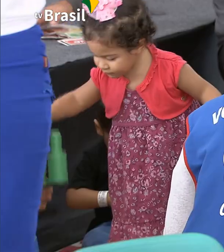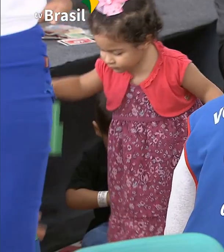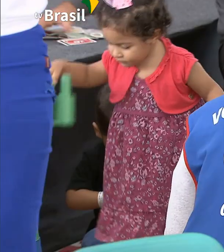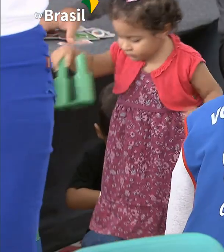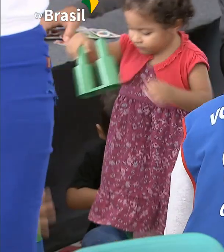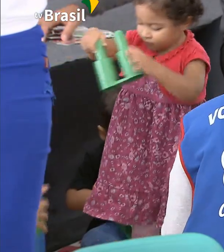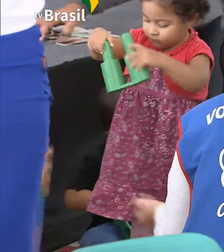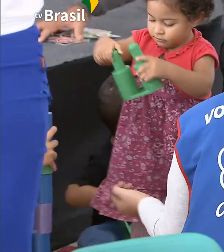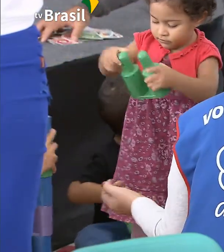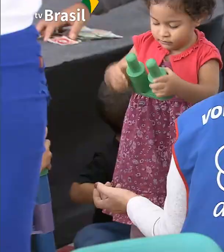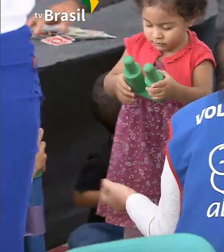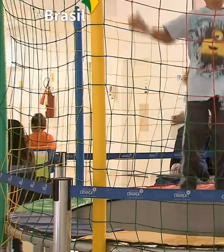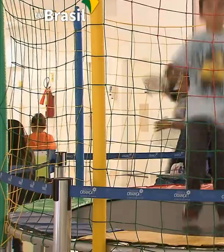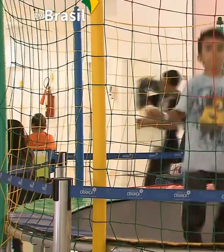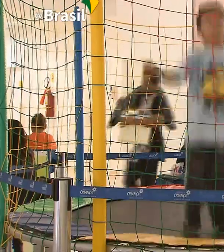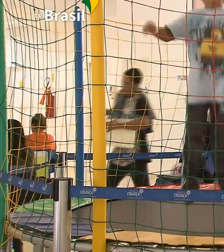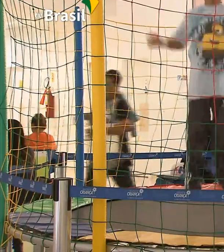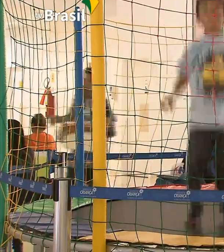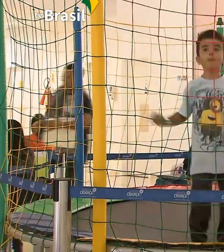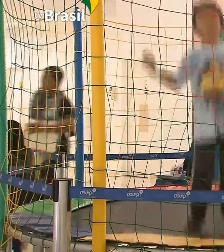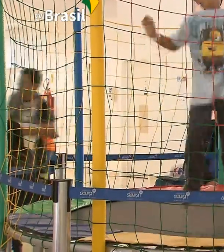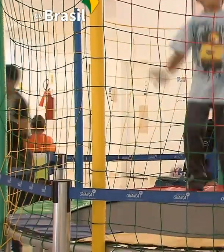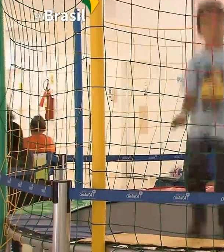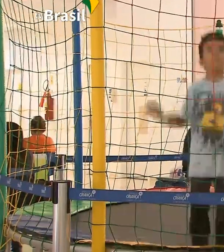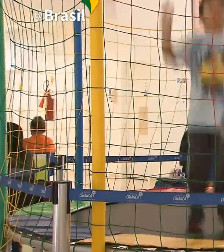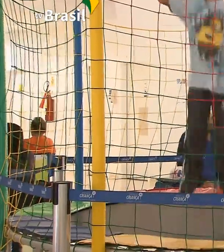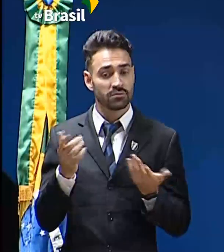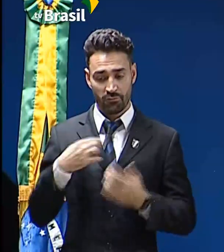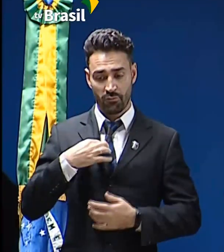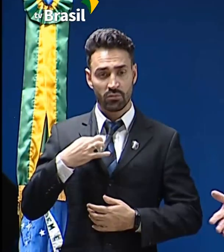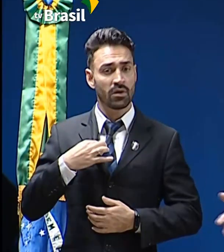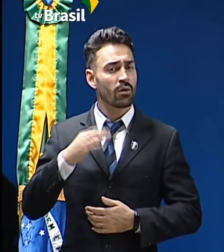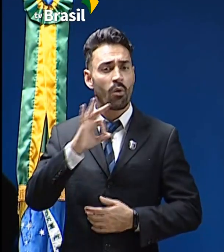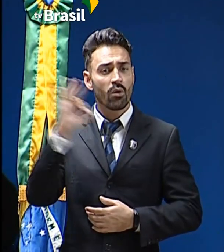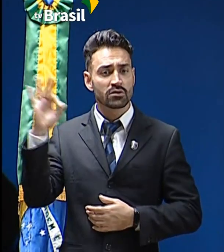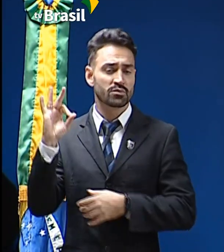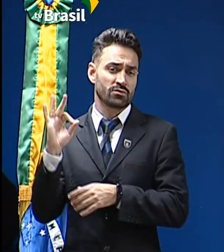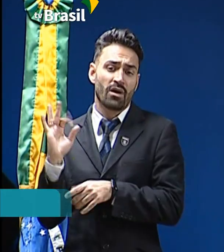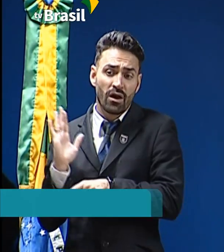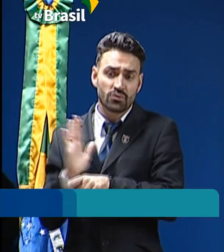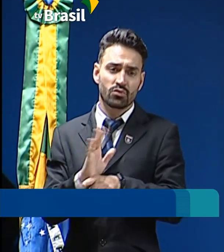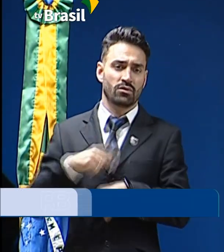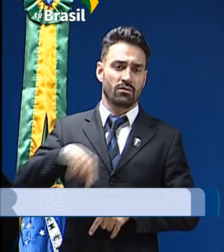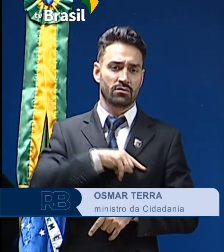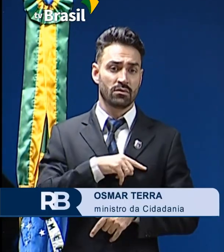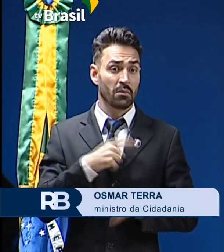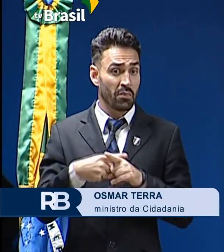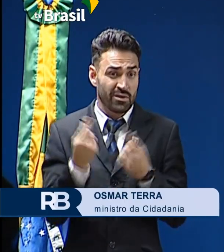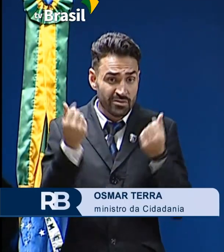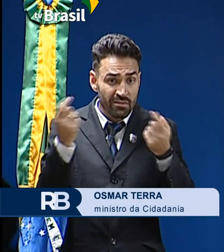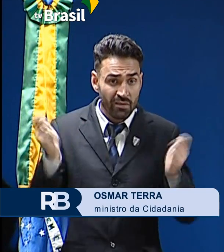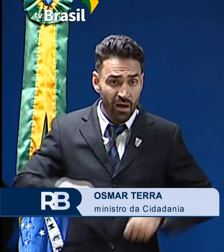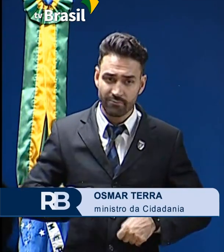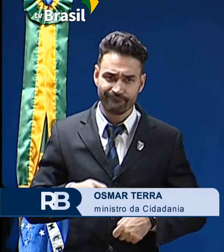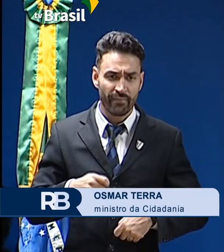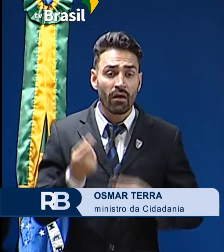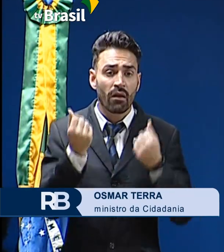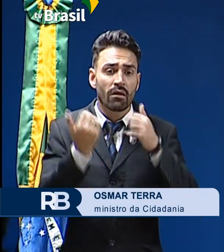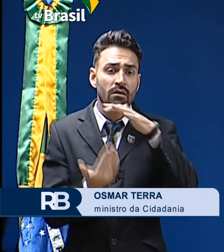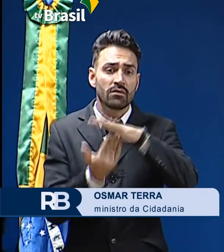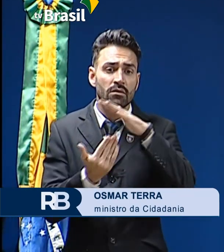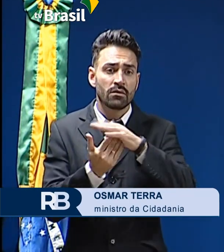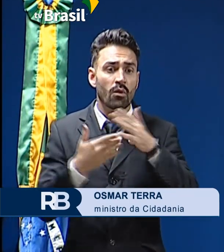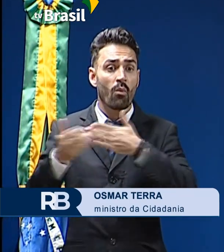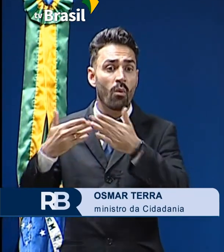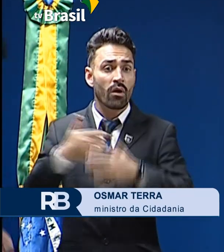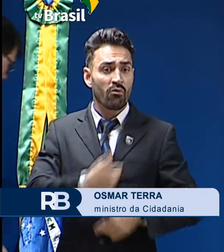organizações da sociedade civil e empresas do setor privado. O nosso orçamento é limitado, o orçamento de qualquer governo é